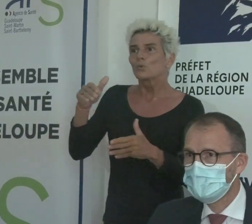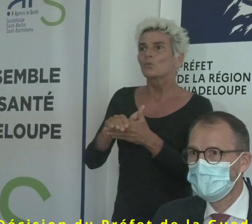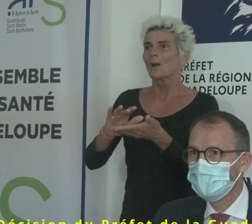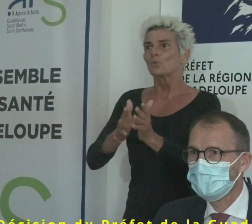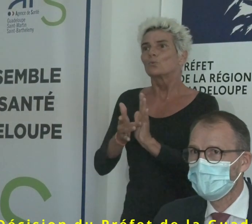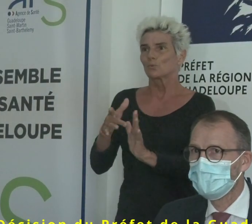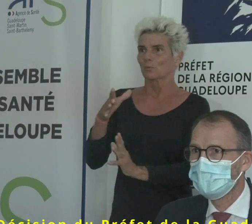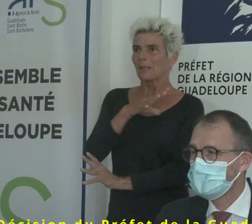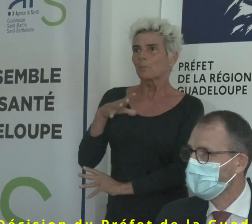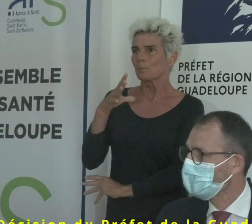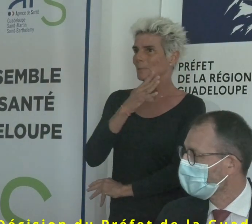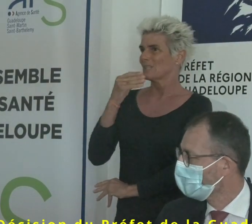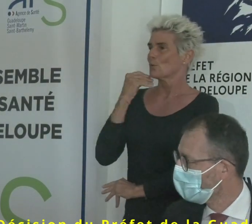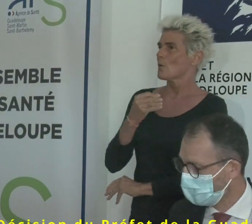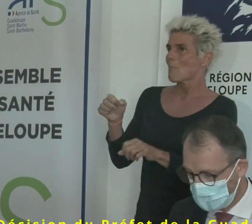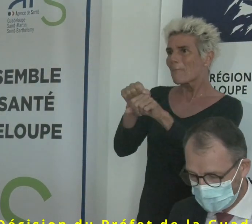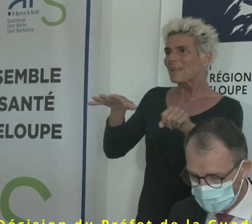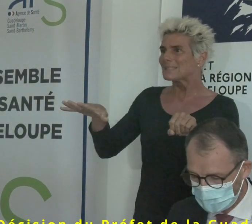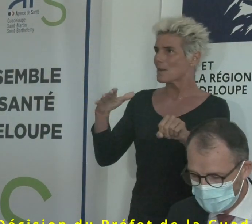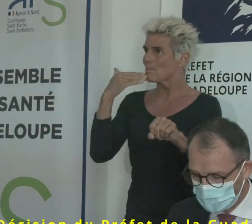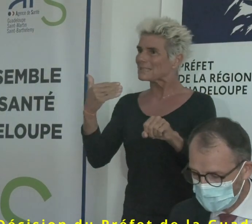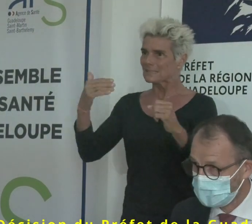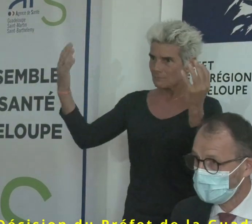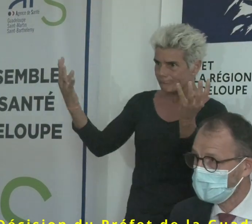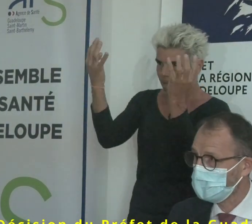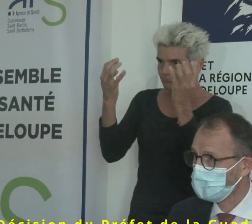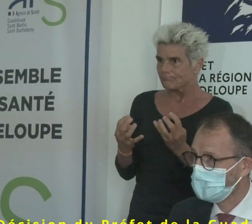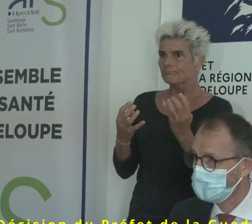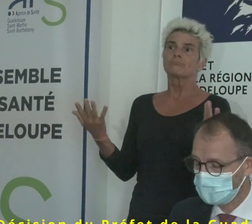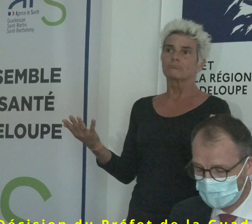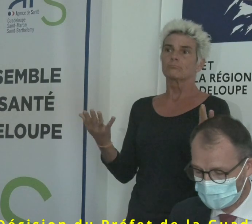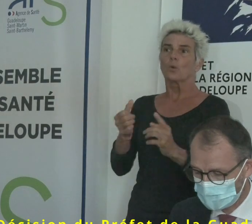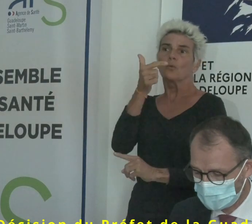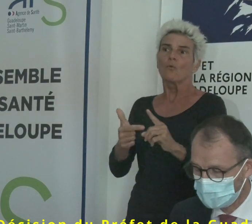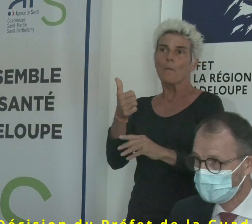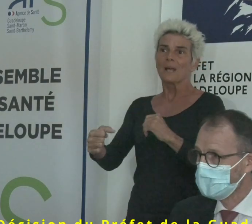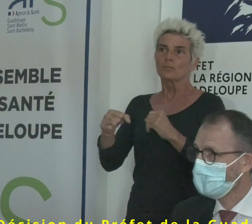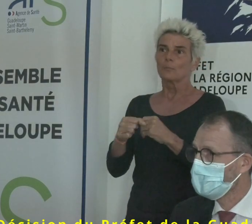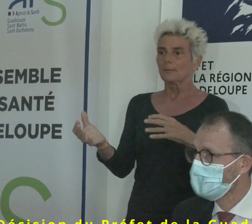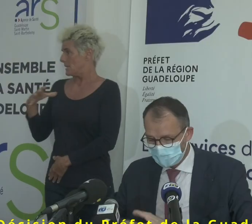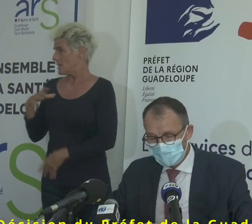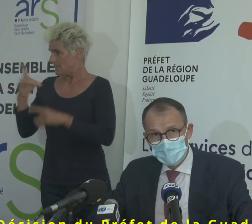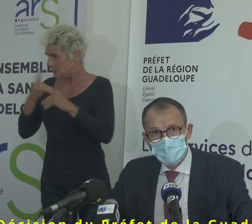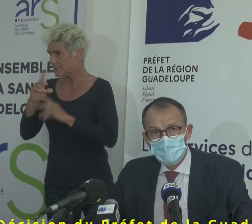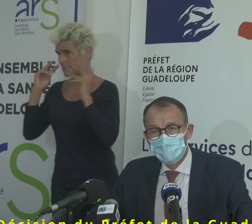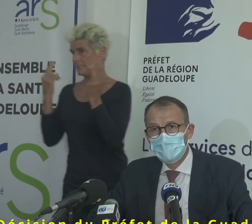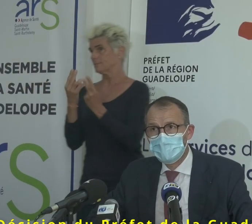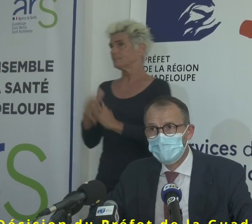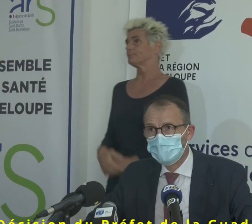Et à toutes, merci de votre présence pour ce point presse hebdomadaire qui concerne le Covid en Guadeloupe.